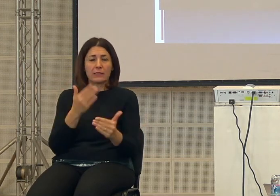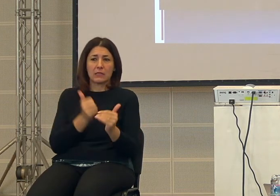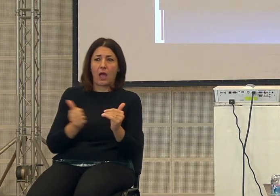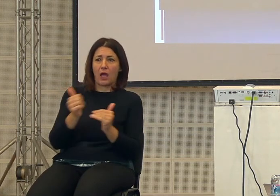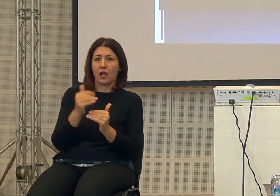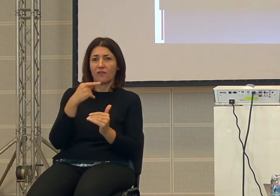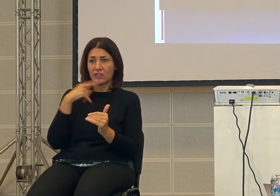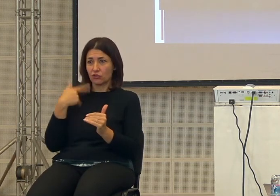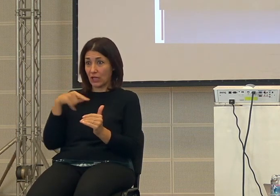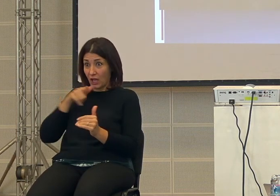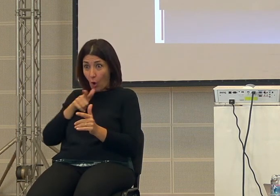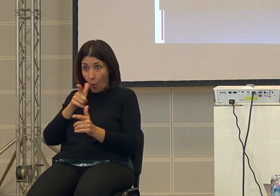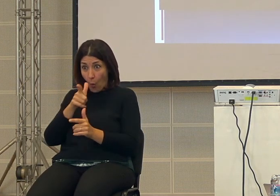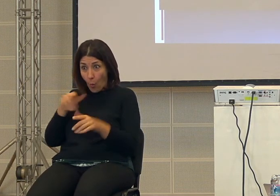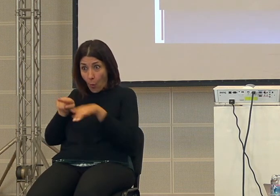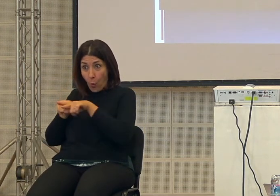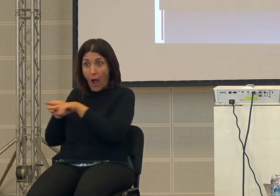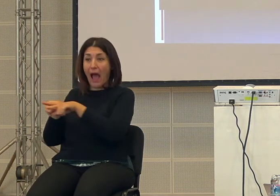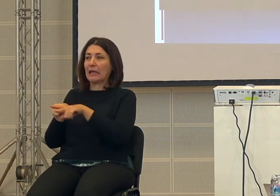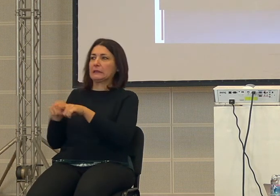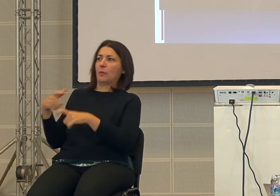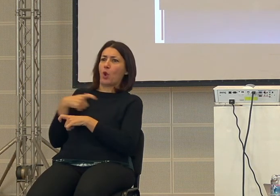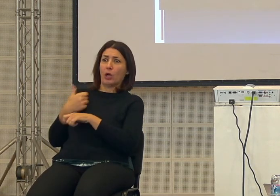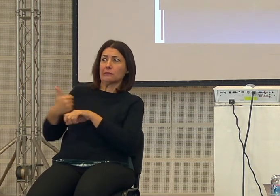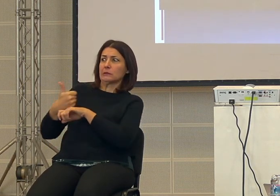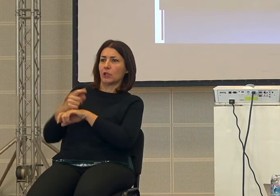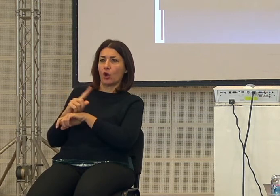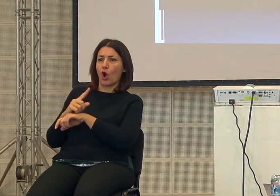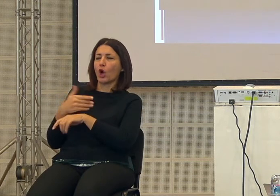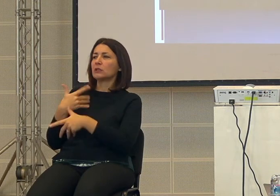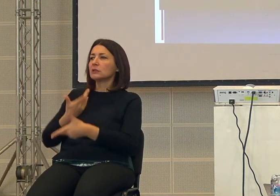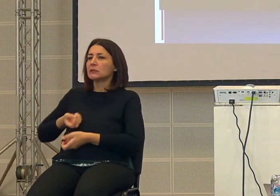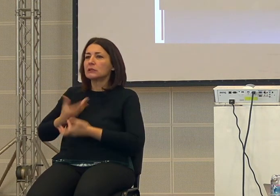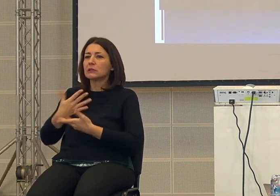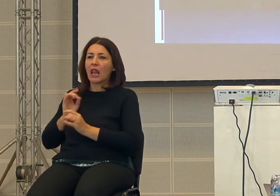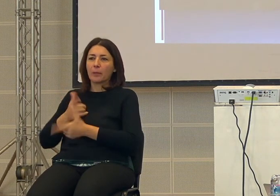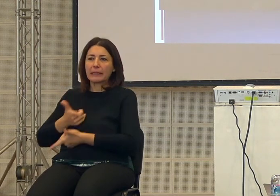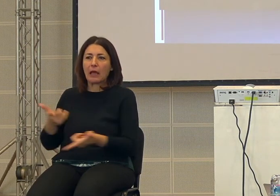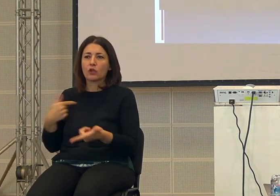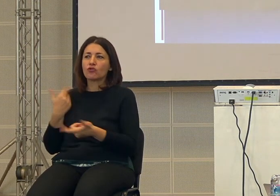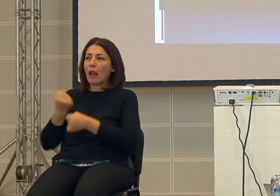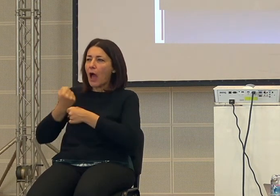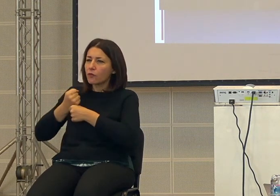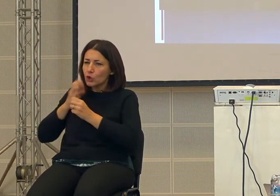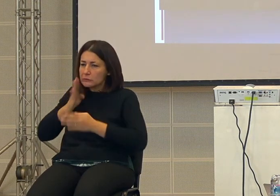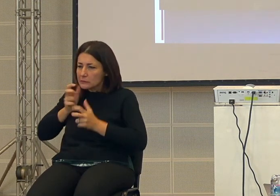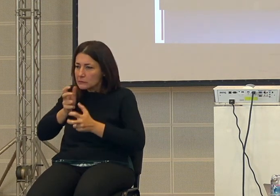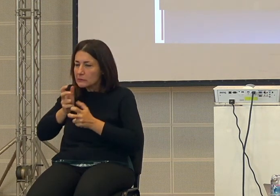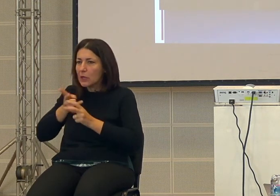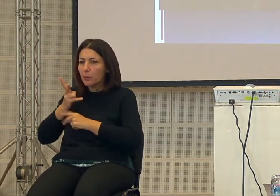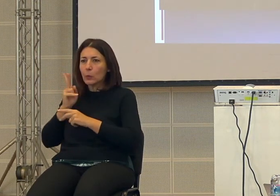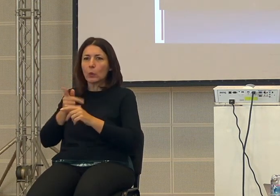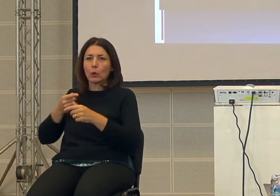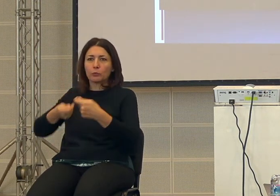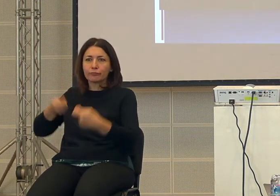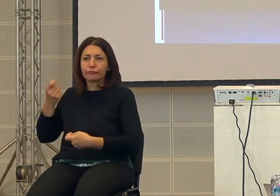costringe invece ad essere uguale vuol dire che comprime in qualche modo la mia libertà di esprimermi di lavorare di imprendere di intraprendere di